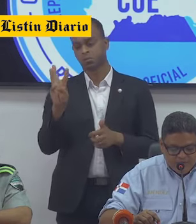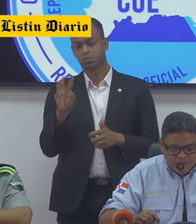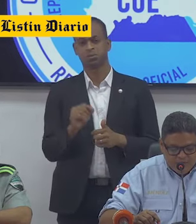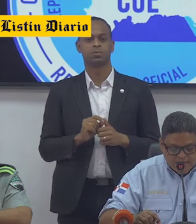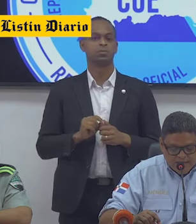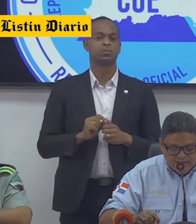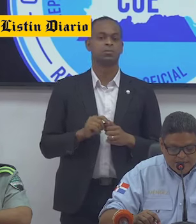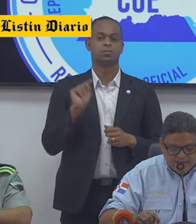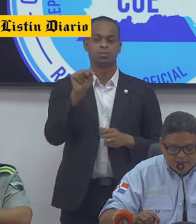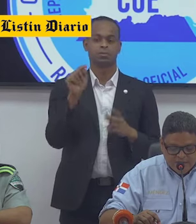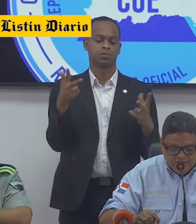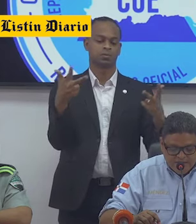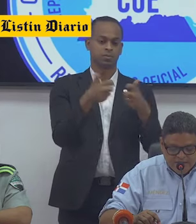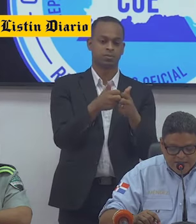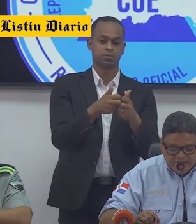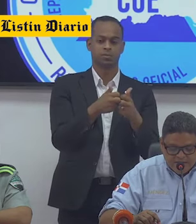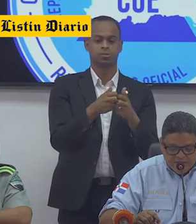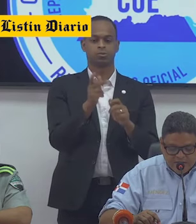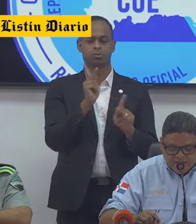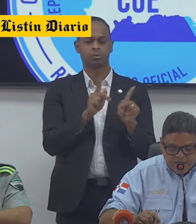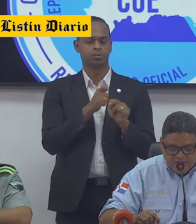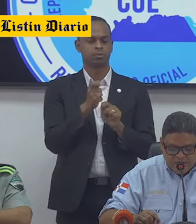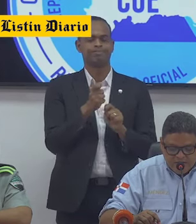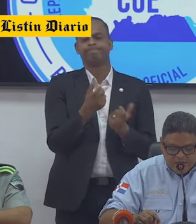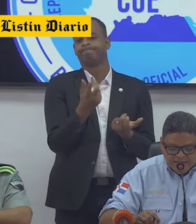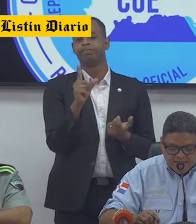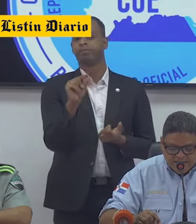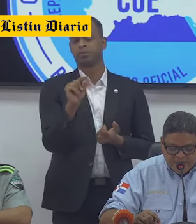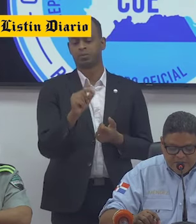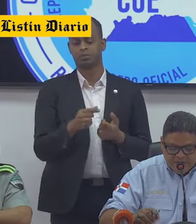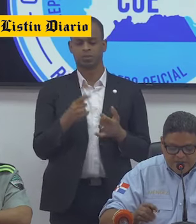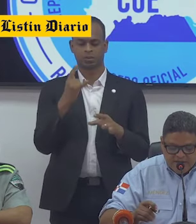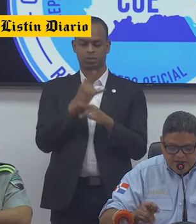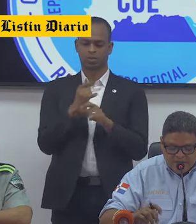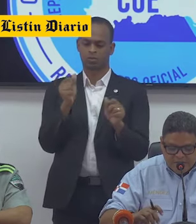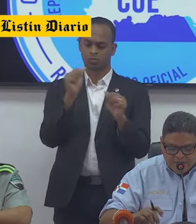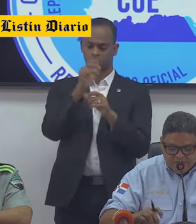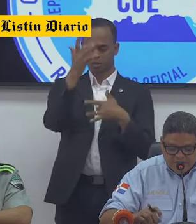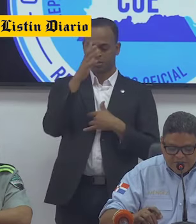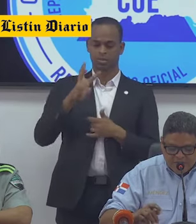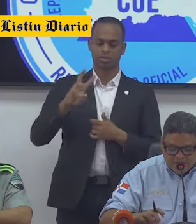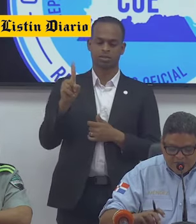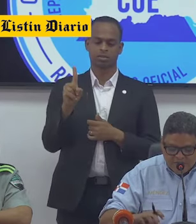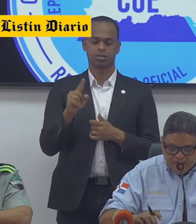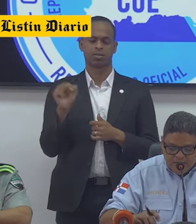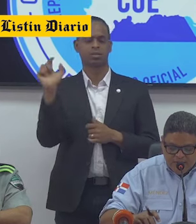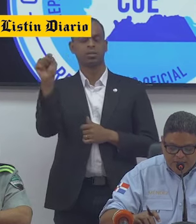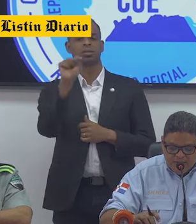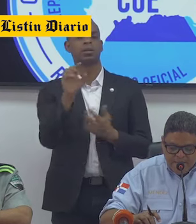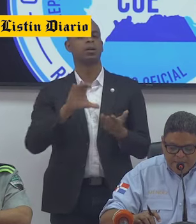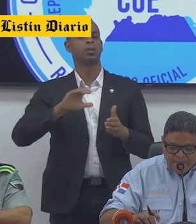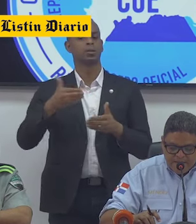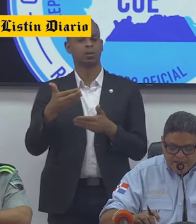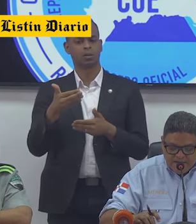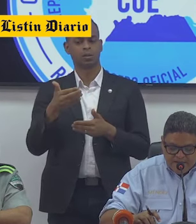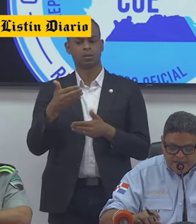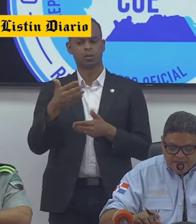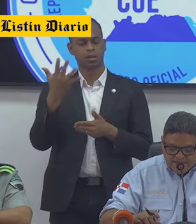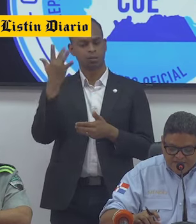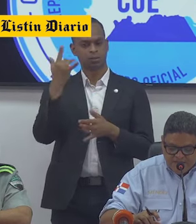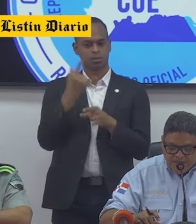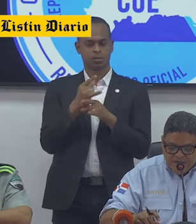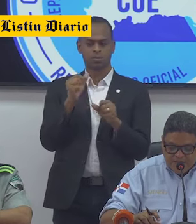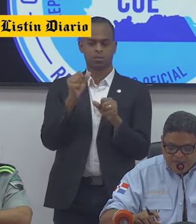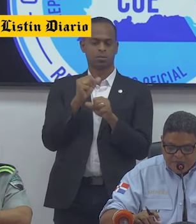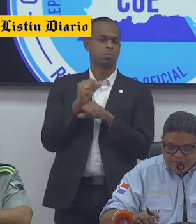Afectado por accidente de tránsito, 20. Intoxicación alcohólica, 61. Fallecido por intoxicación alcohólica, 0.